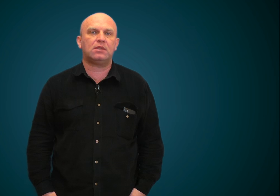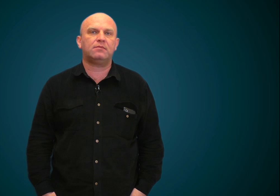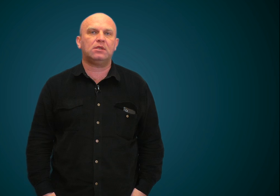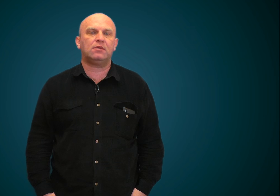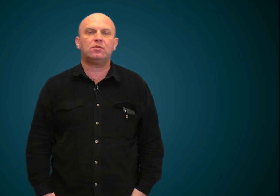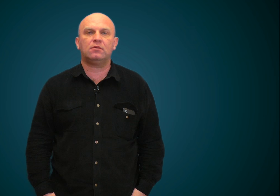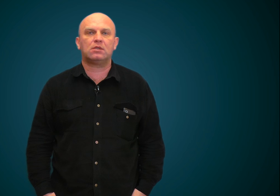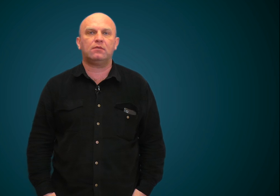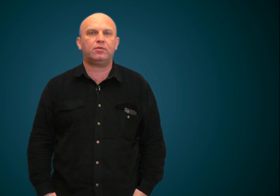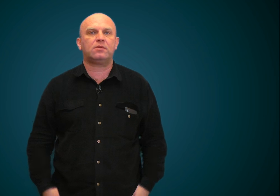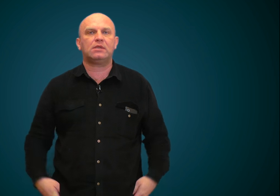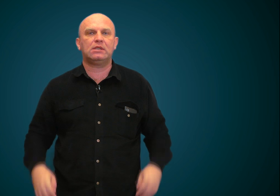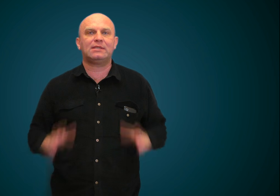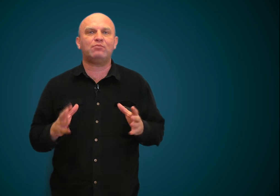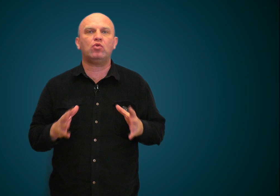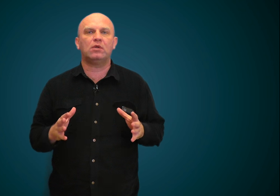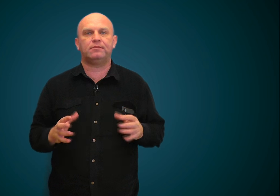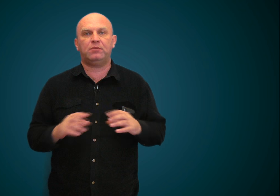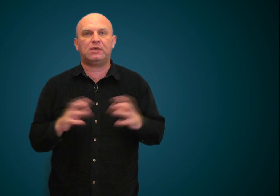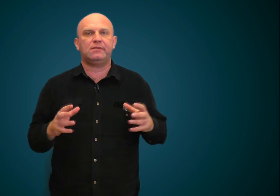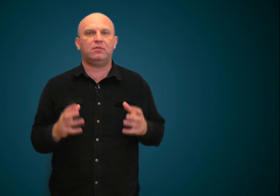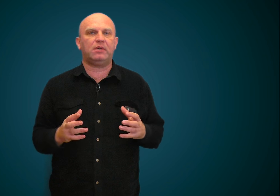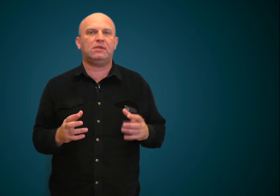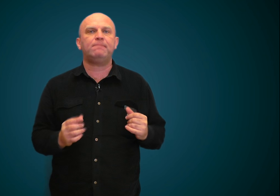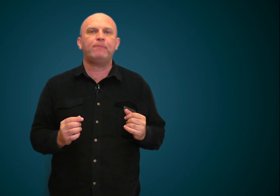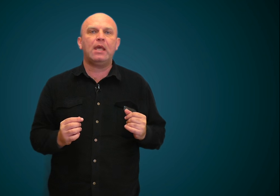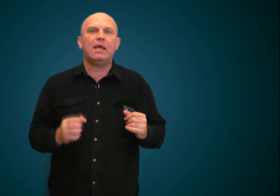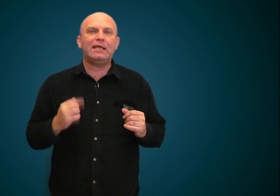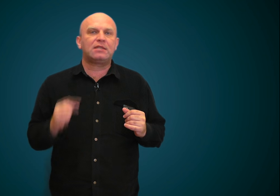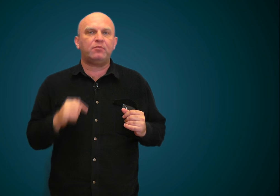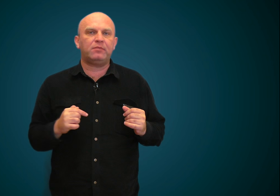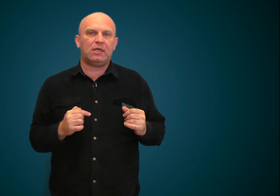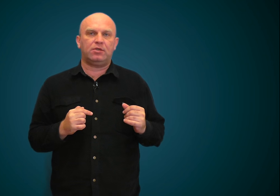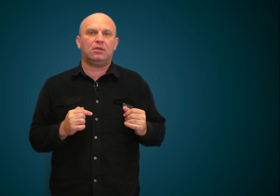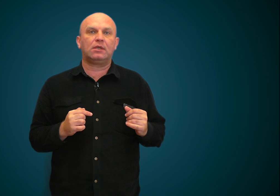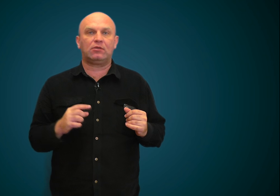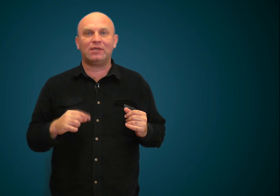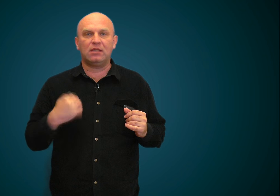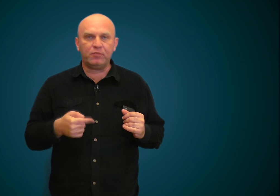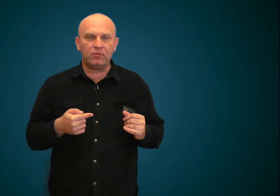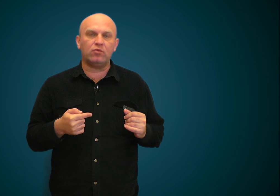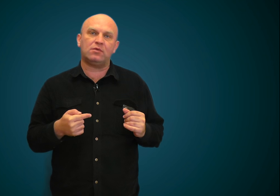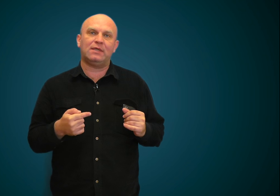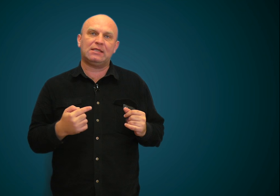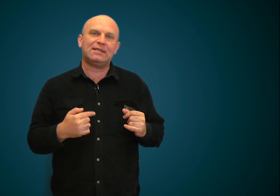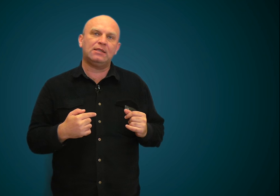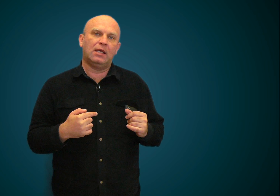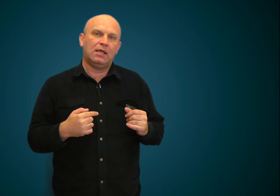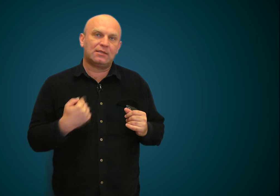рассматривали очень важный вопрос, связанный с объемом оперативной памяти и с темпом речи, который напрямую связан с